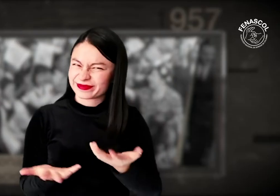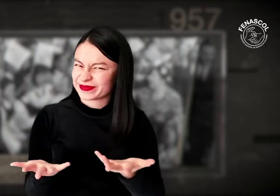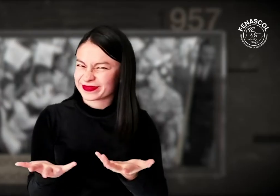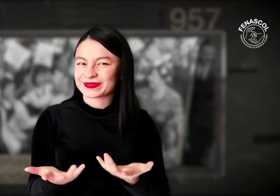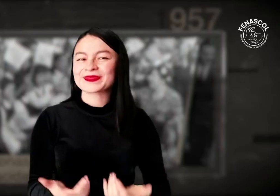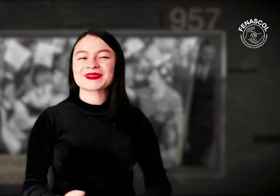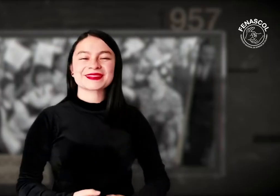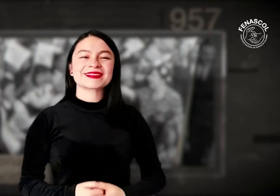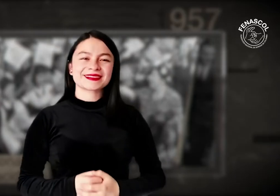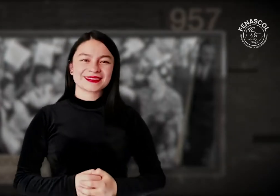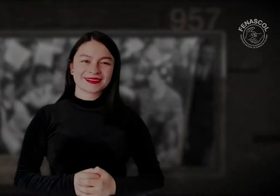elige esta fecha?